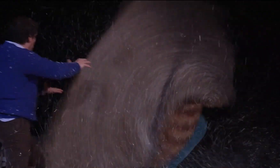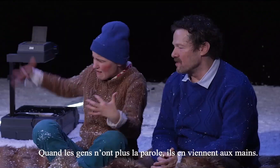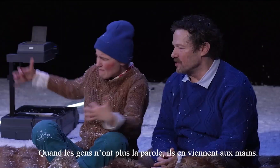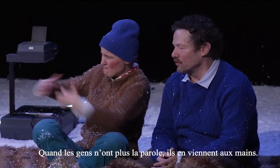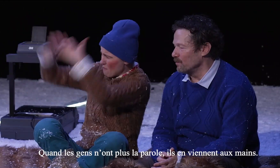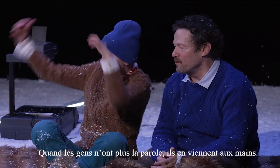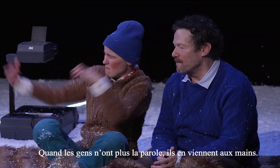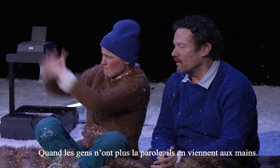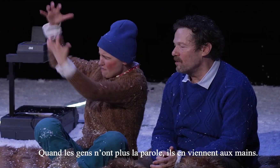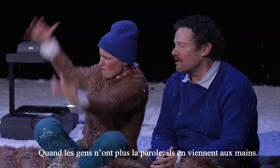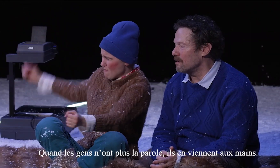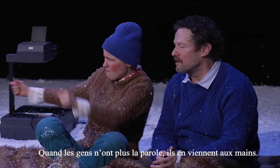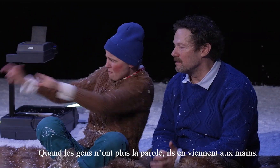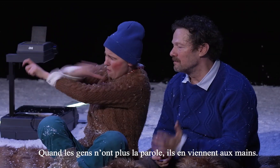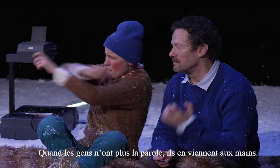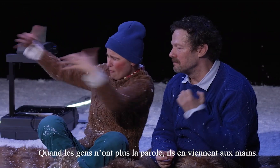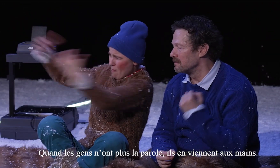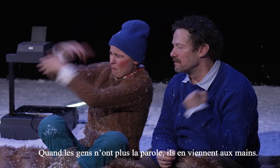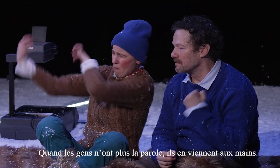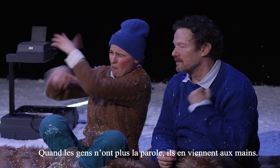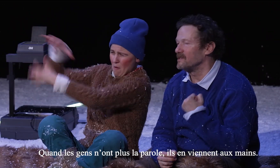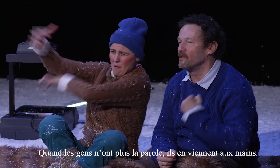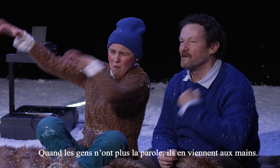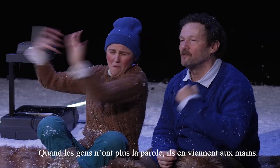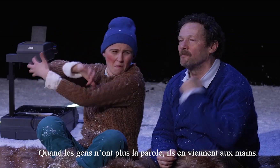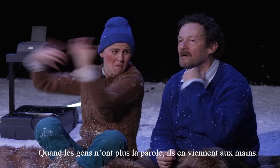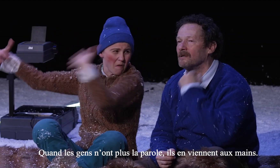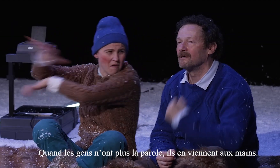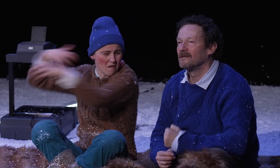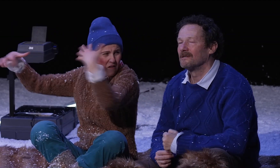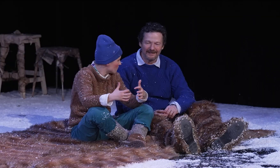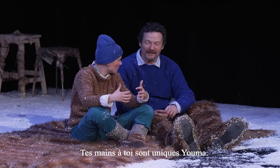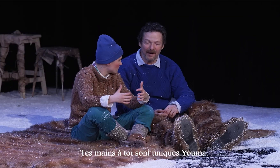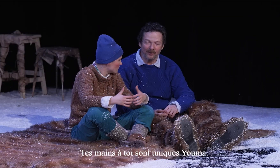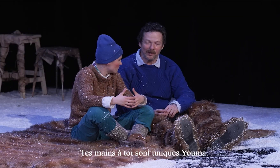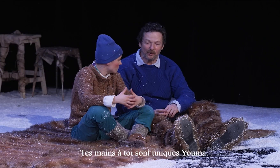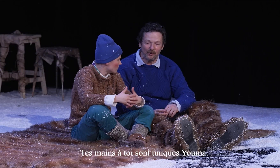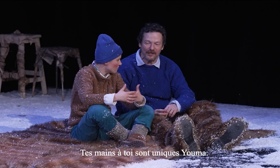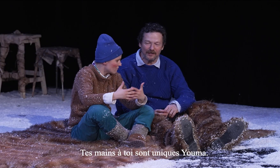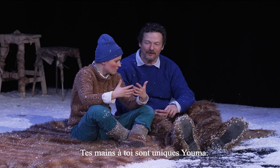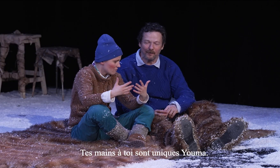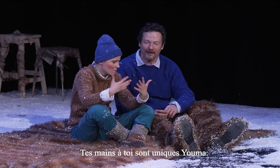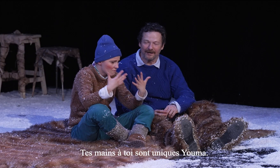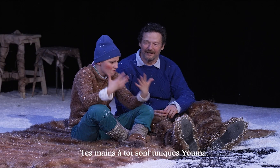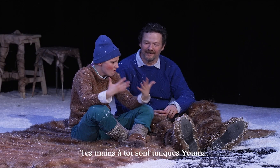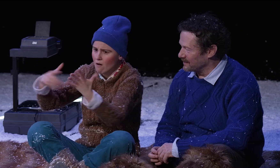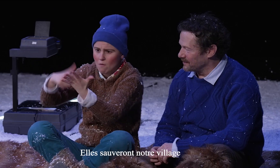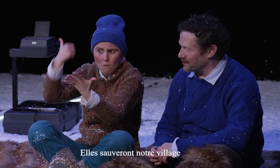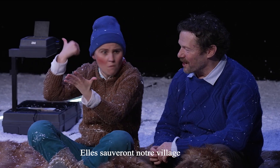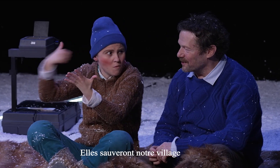Quand les gens n'ont plus la parole, ils en viennent aux mains. Tes mains à toi sont uniques, humains. C'est elles